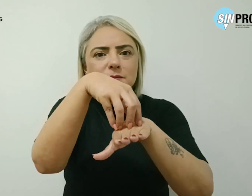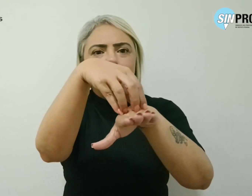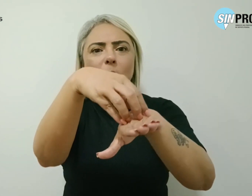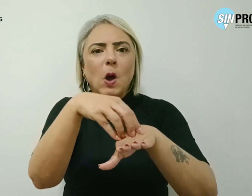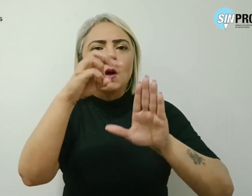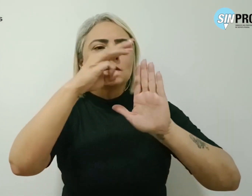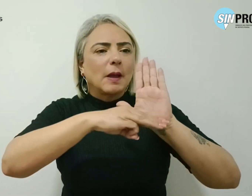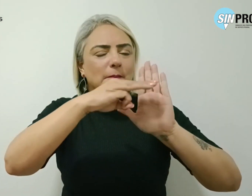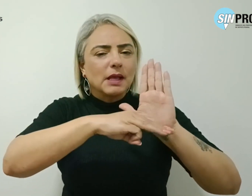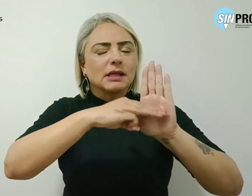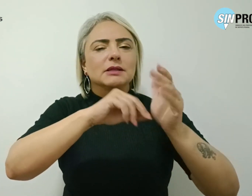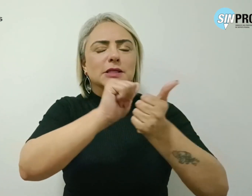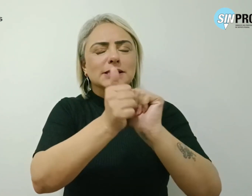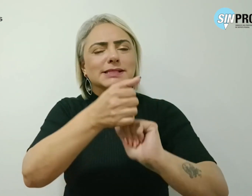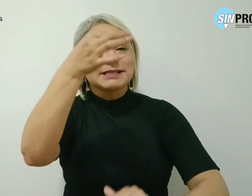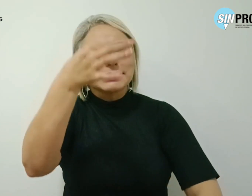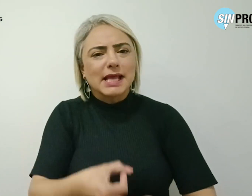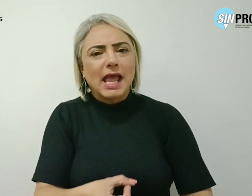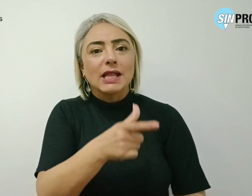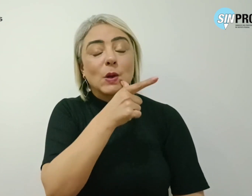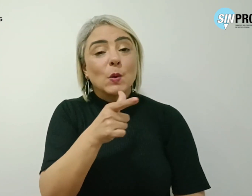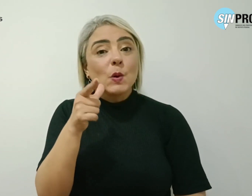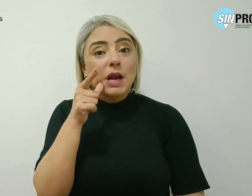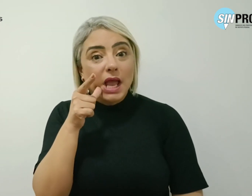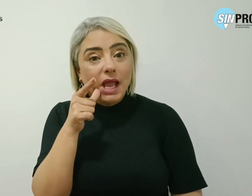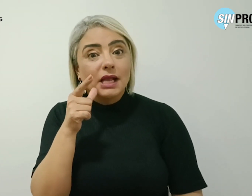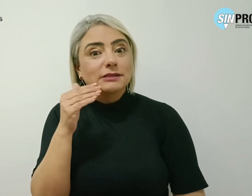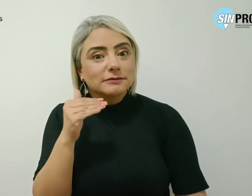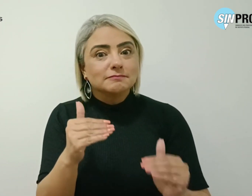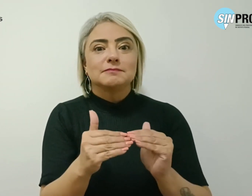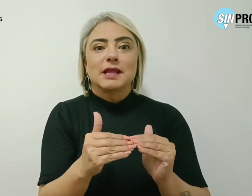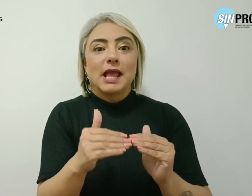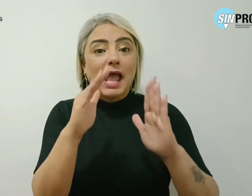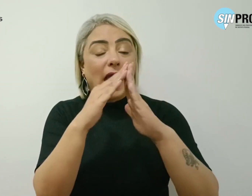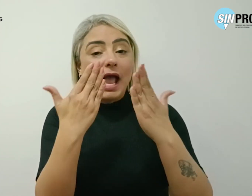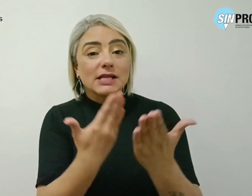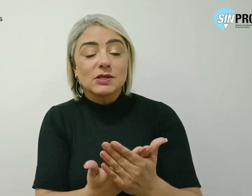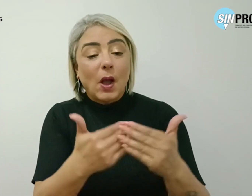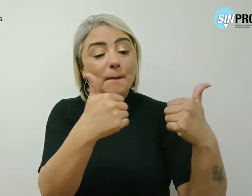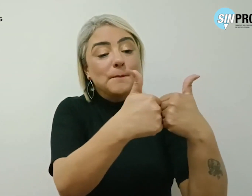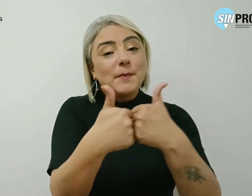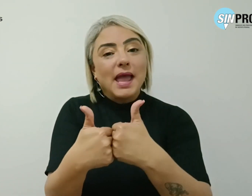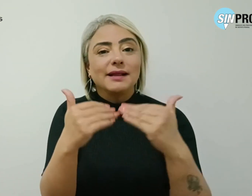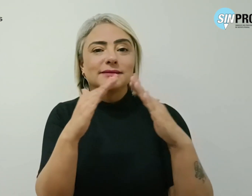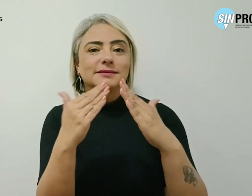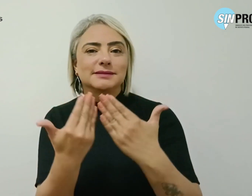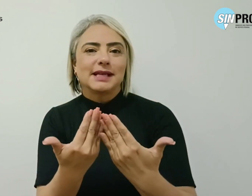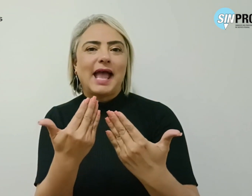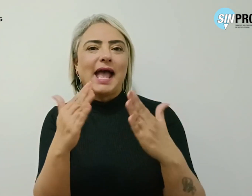metodologia adequada, o lanche condizente, a escola perto das pessoas, dentre